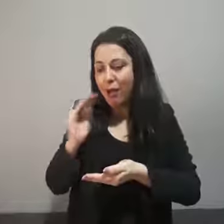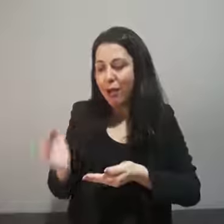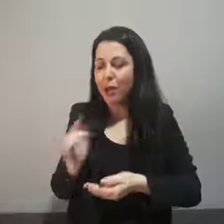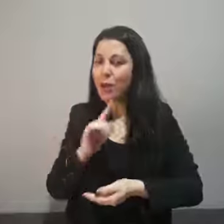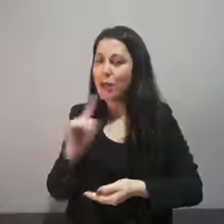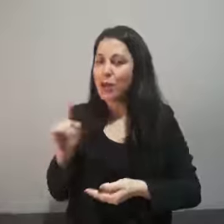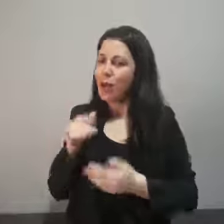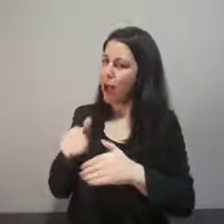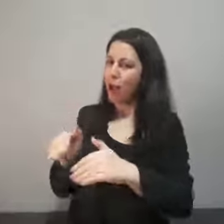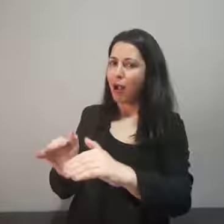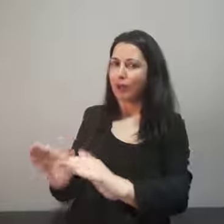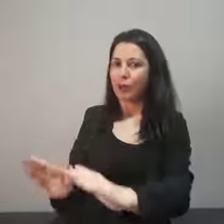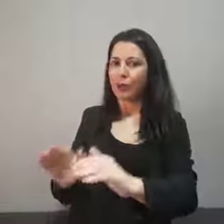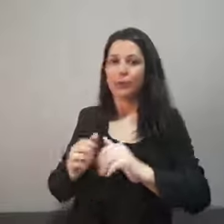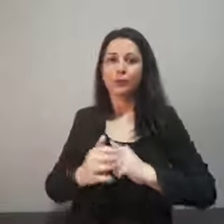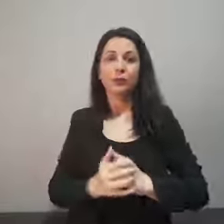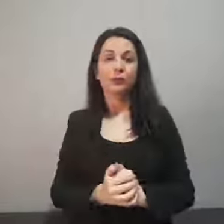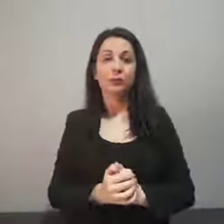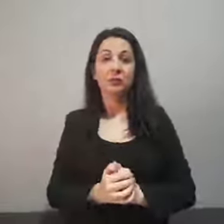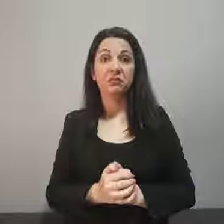Κρατάμε αποστάσεις από τους γύρω μας.